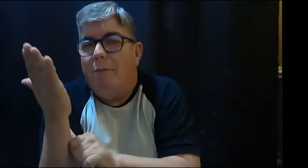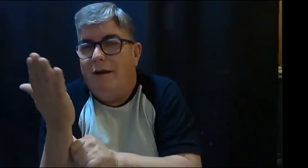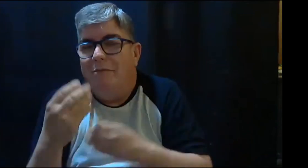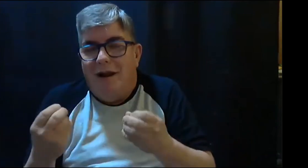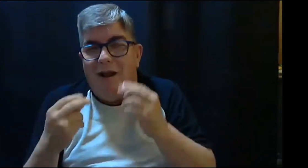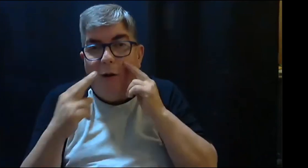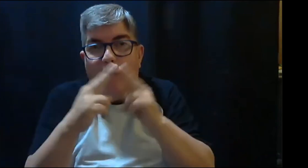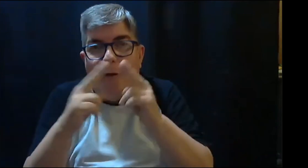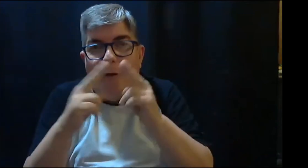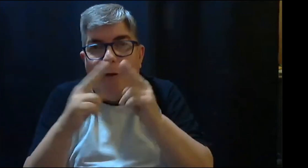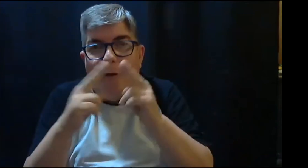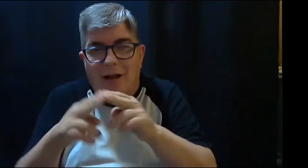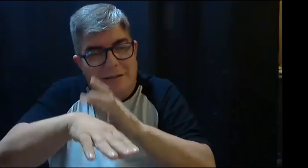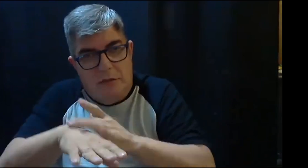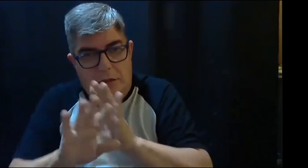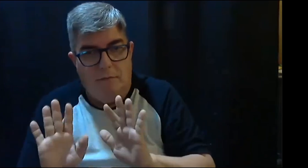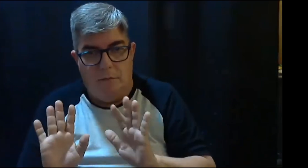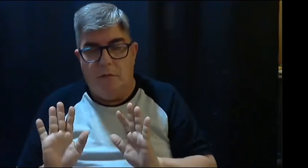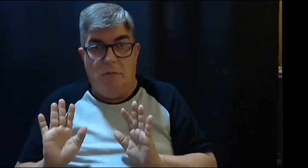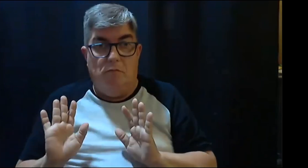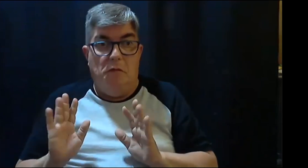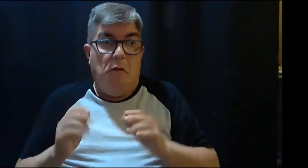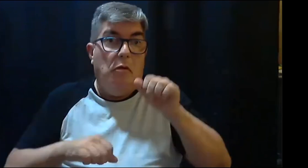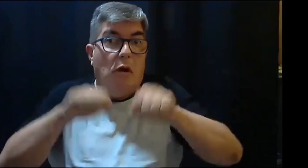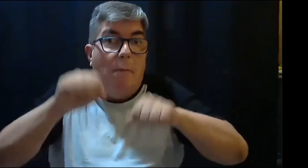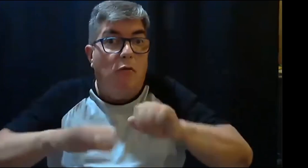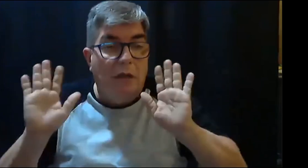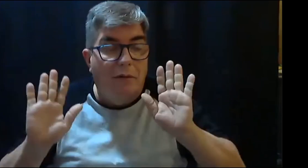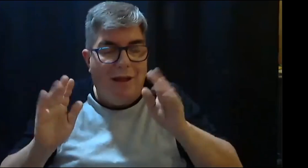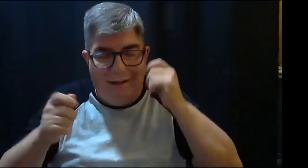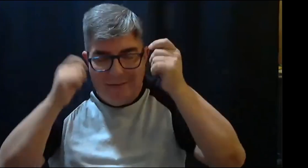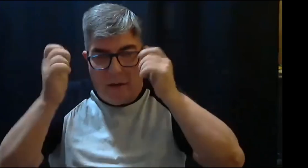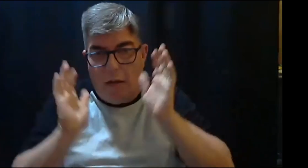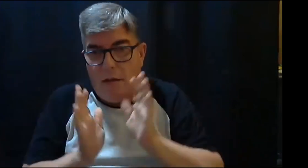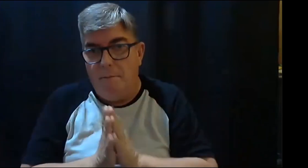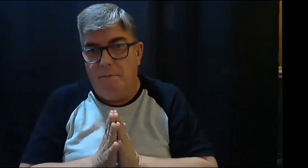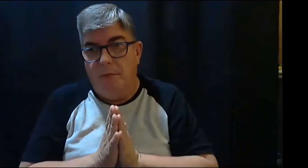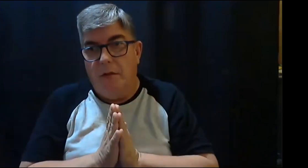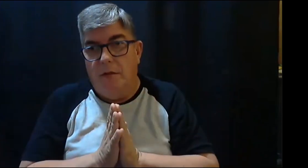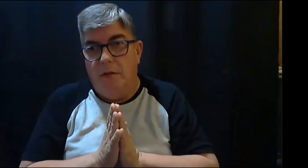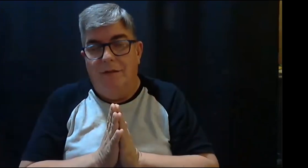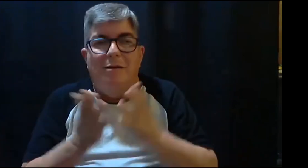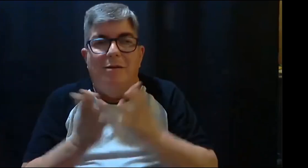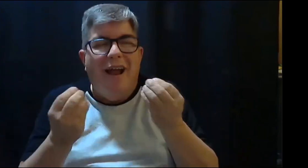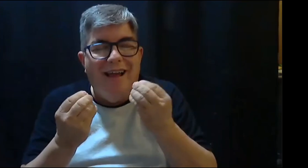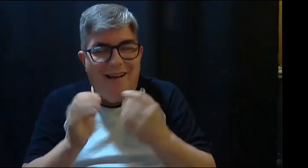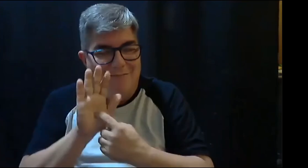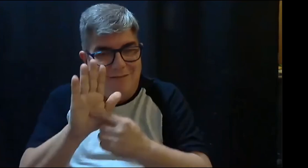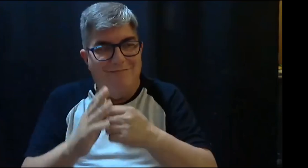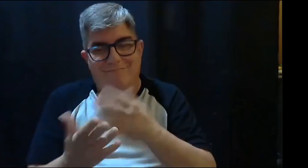haber, hay presencia de personas sordas a través de estrategias. Estimular a las personas que observan estos medios a través de los